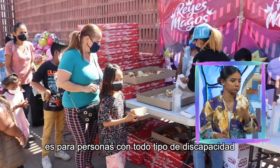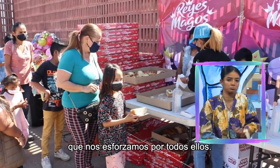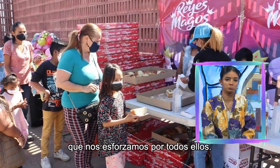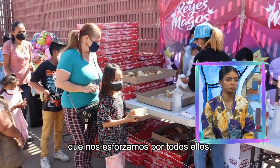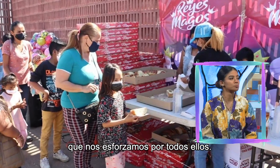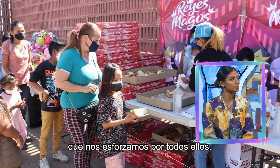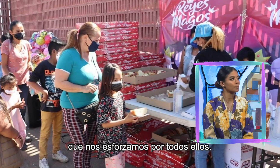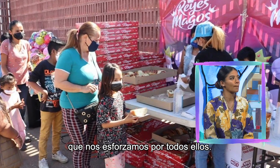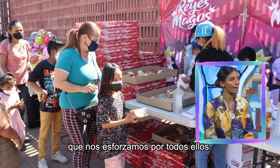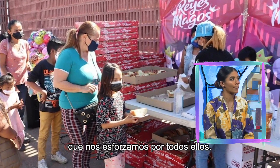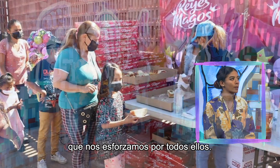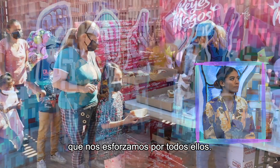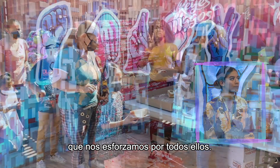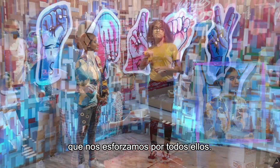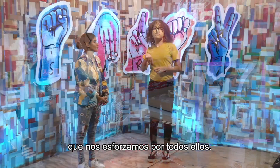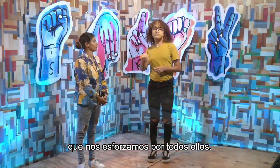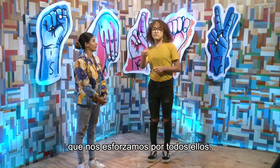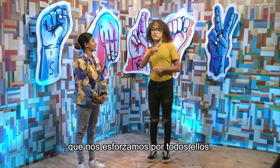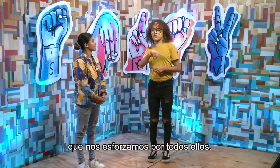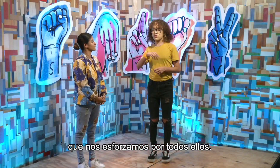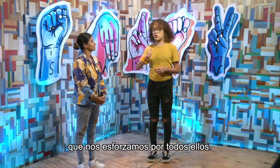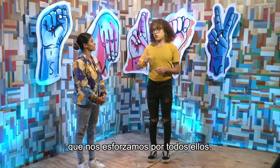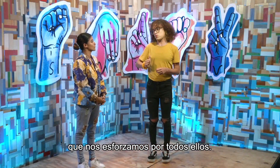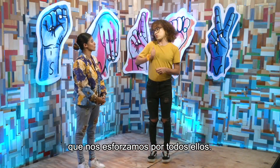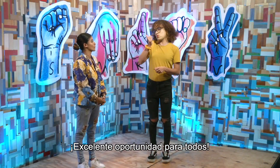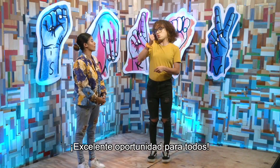que nos esforzamos por todos ellos.